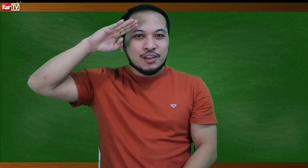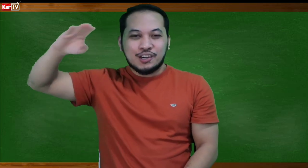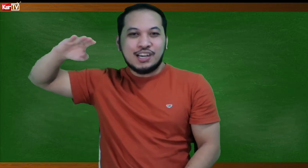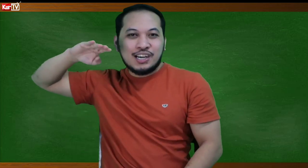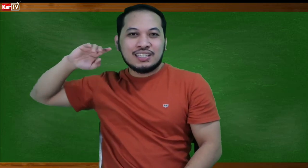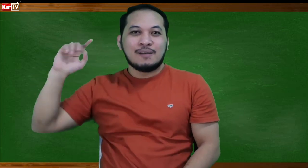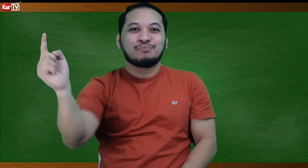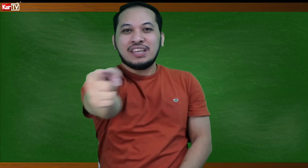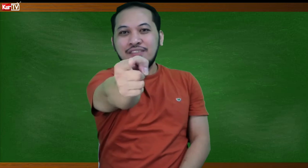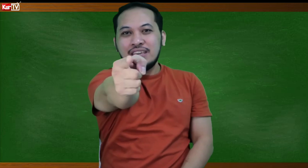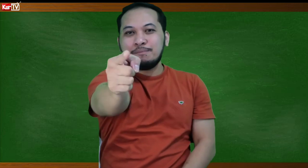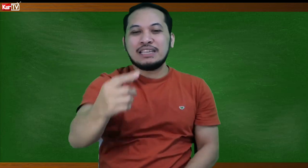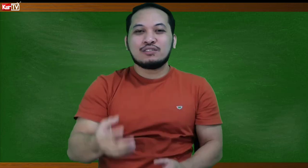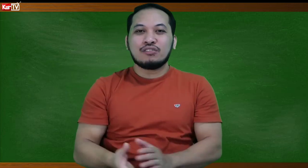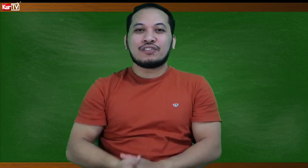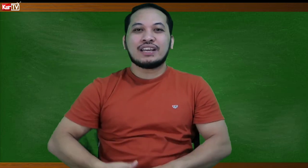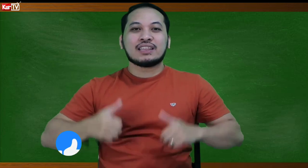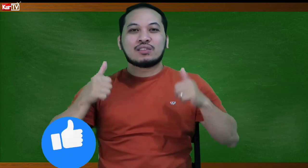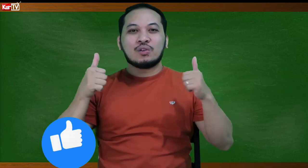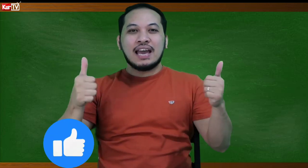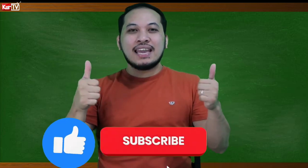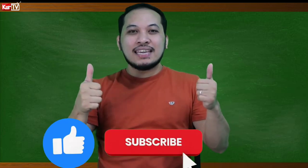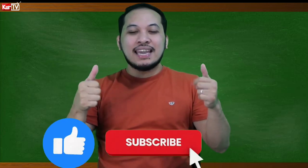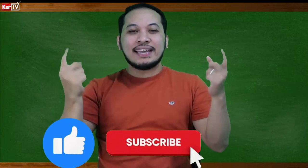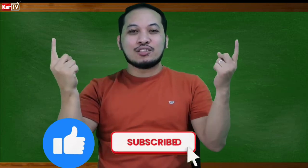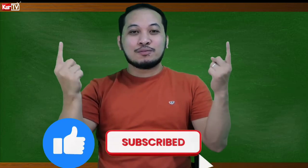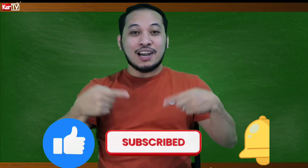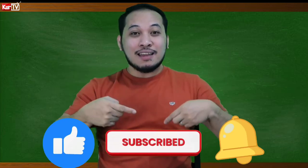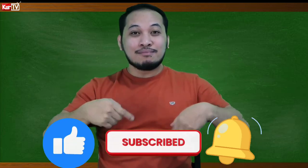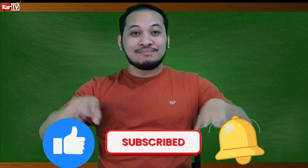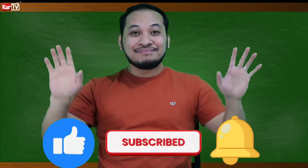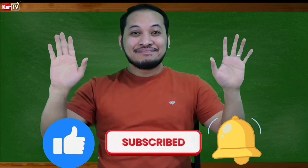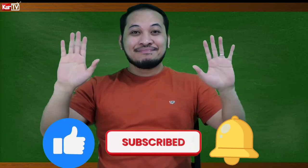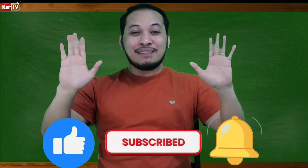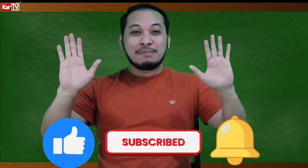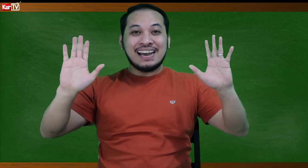Kurt TV. Please don't forget to like and subscribe. Bye-bye.